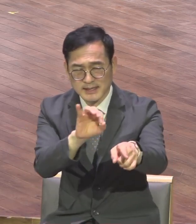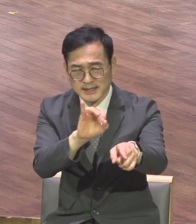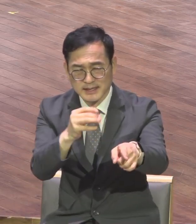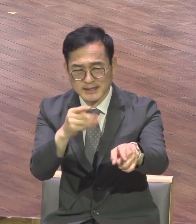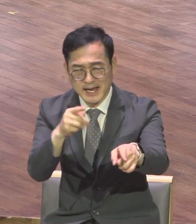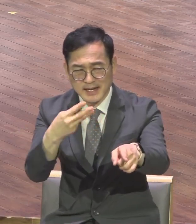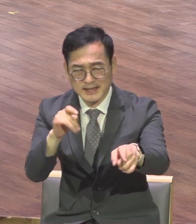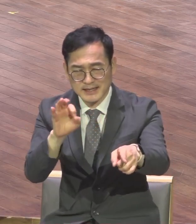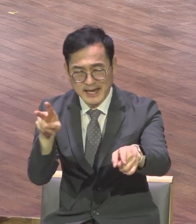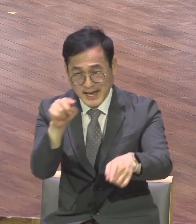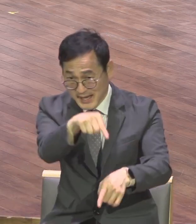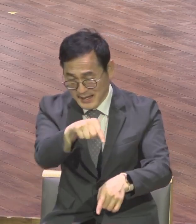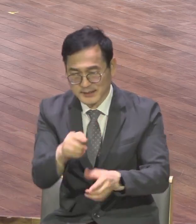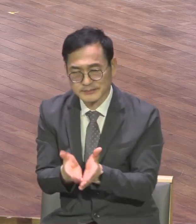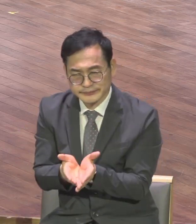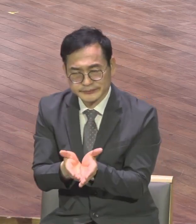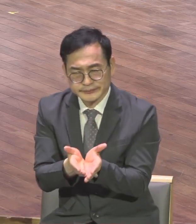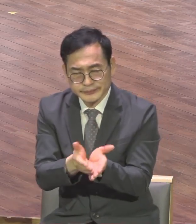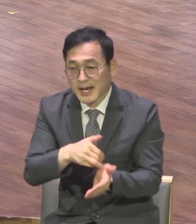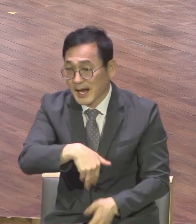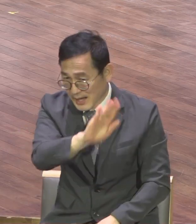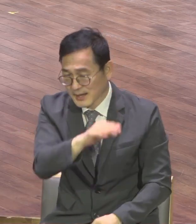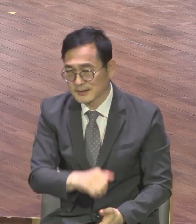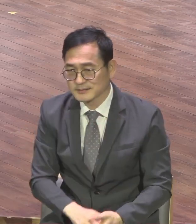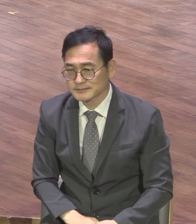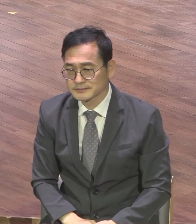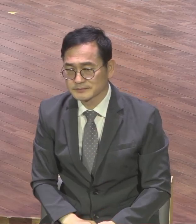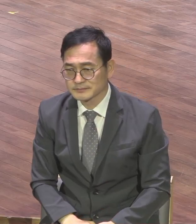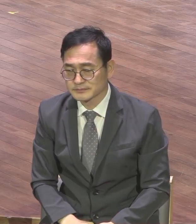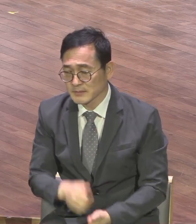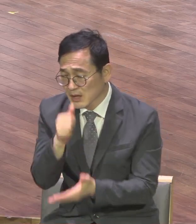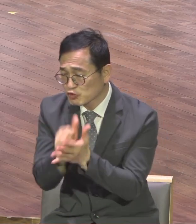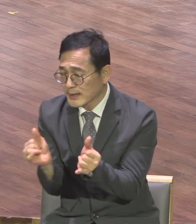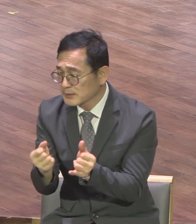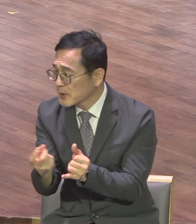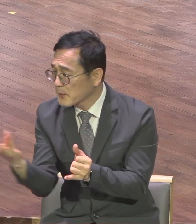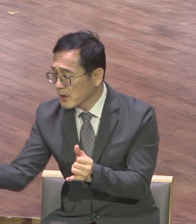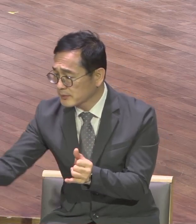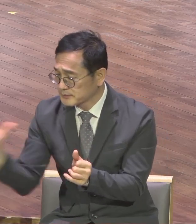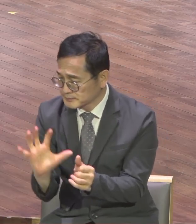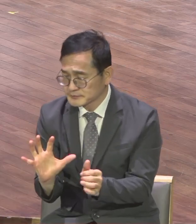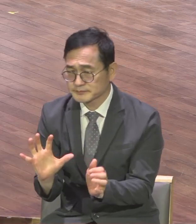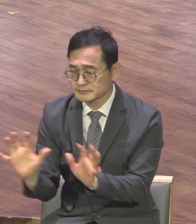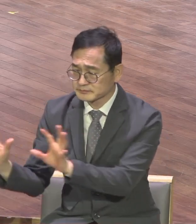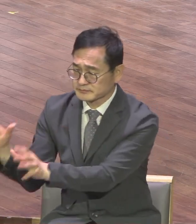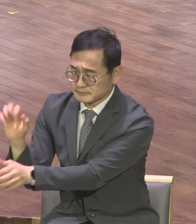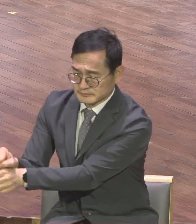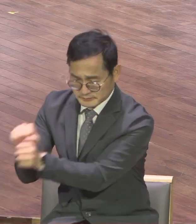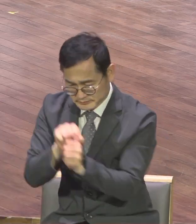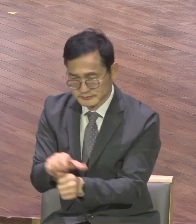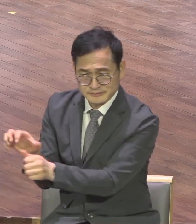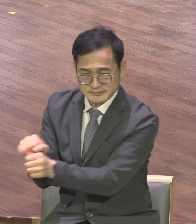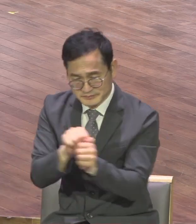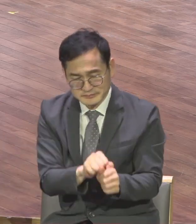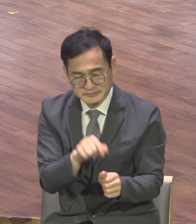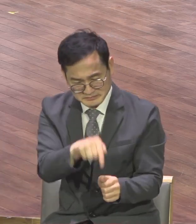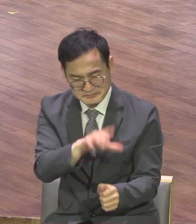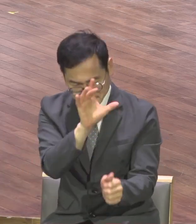바울과 다른 제수 몇 사람을 아구스도대회의 백부장 윤리오란 사람에게 맡기니 아시아